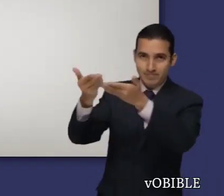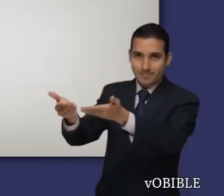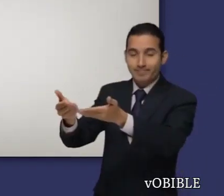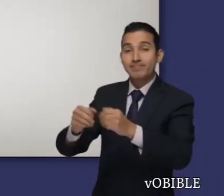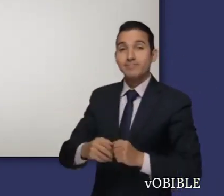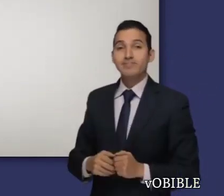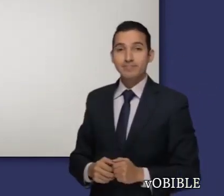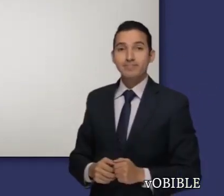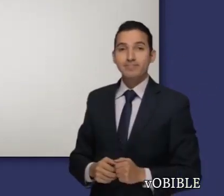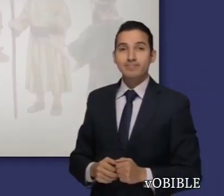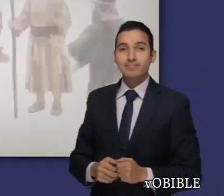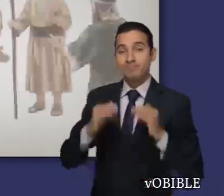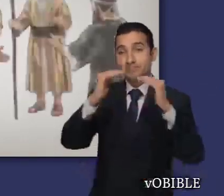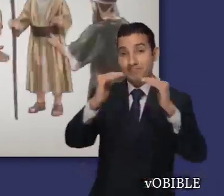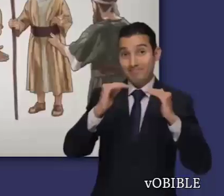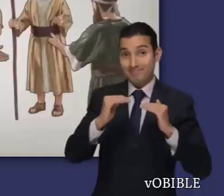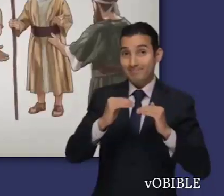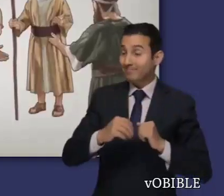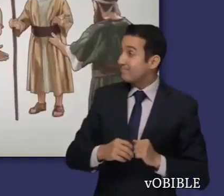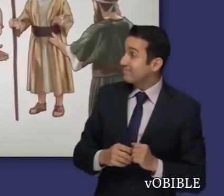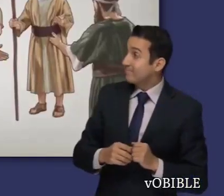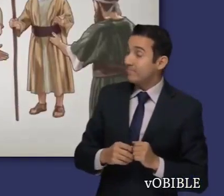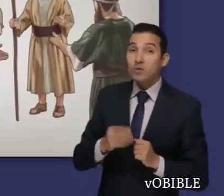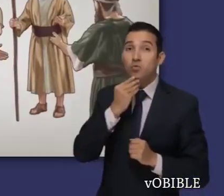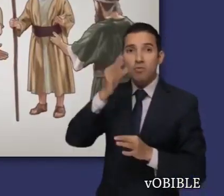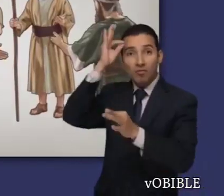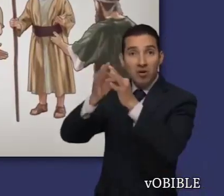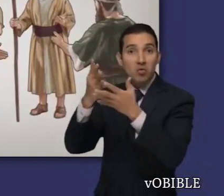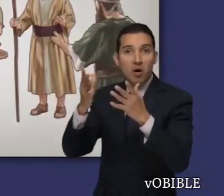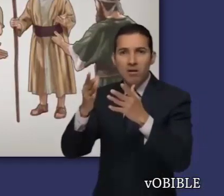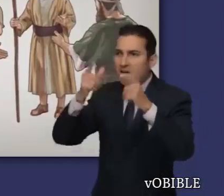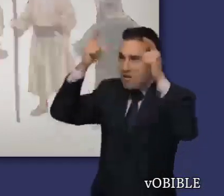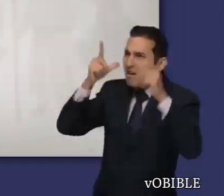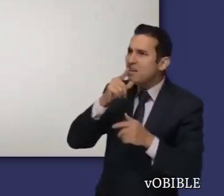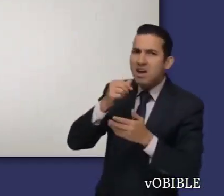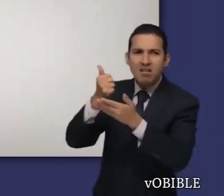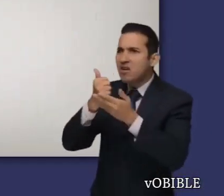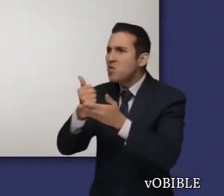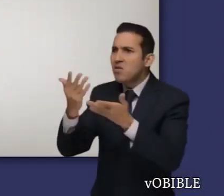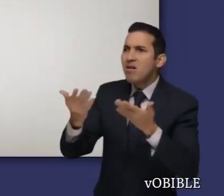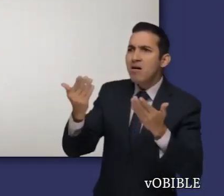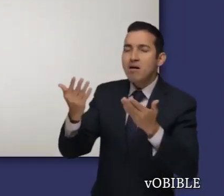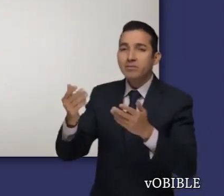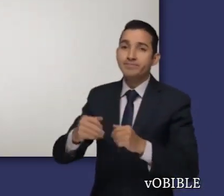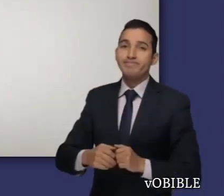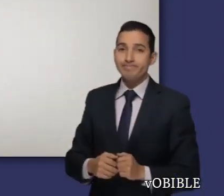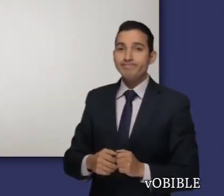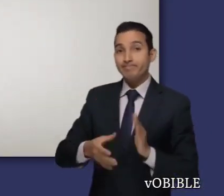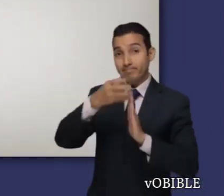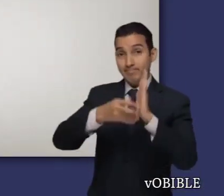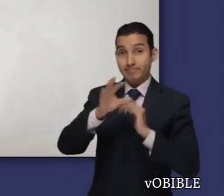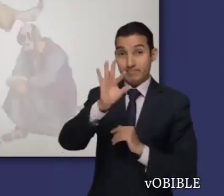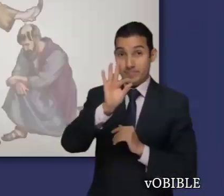En el siguiente capítulo, los israelitas demuestran que les falta fe y piden un rey. En el capítulo 9,